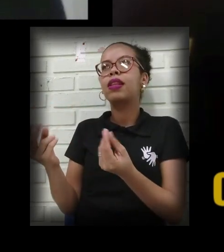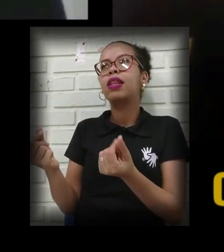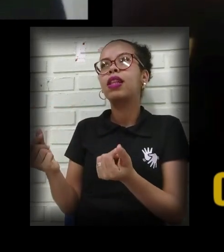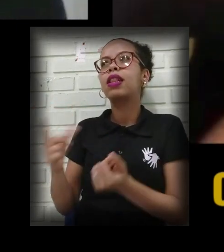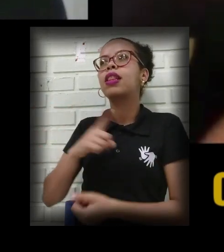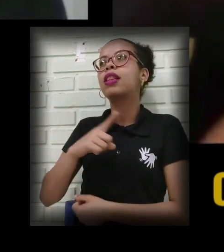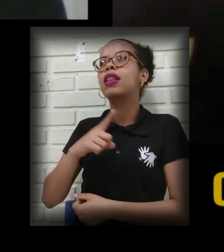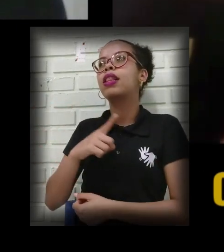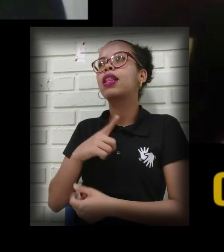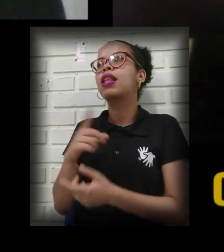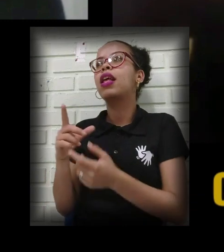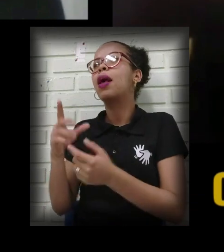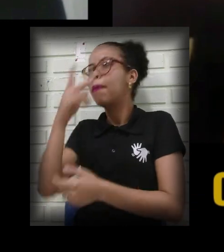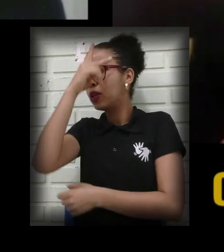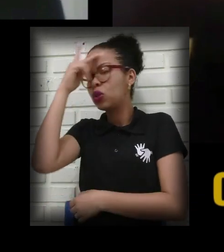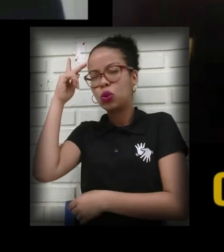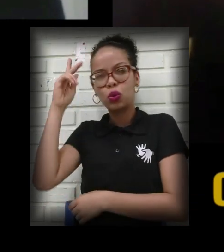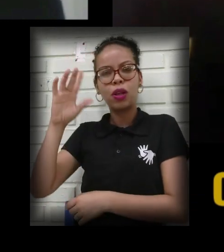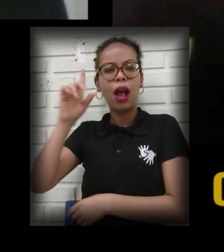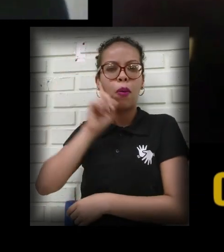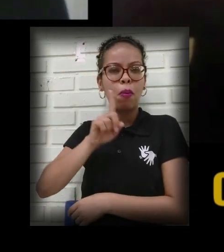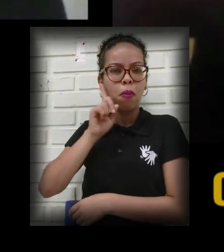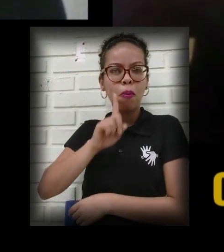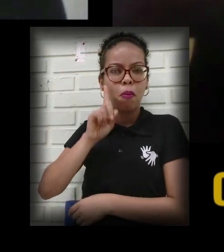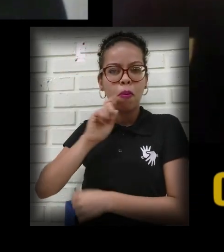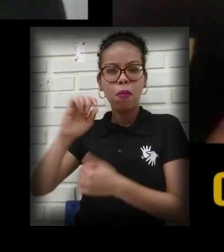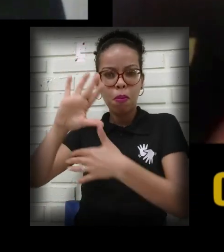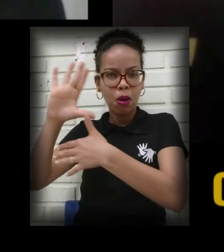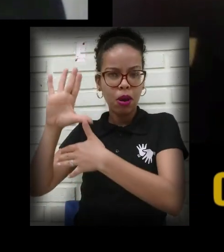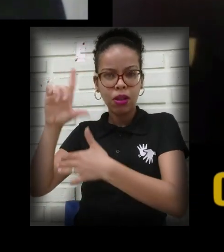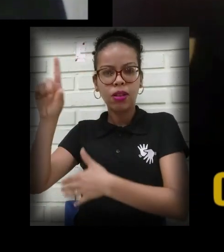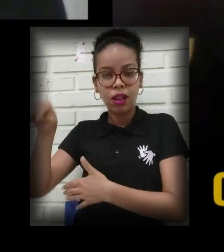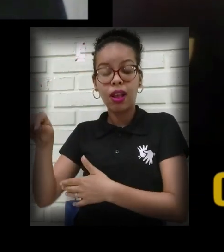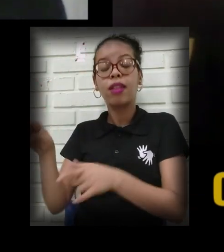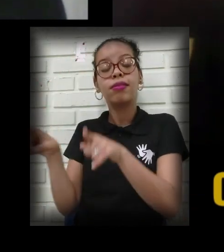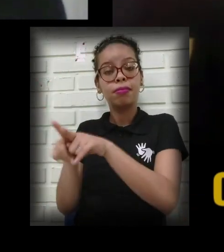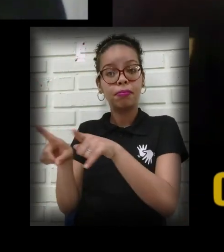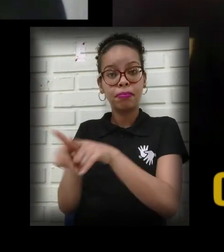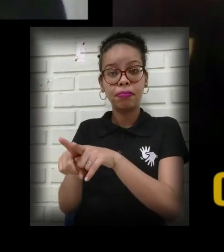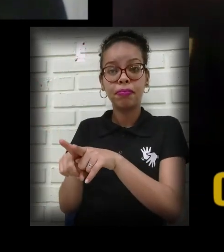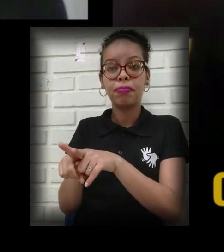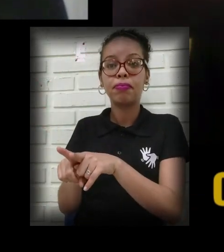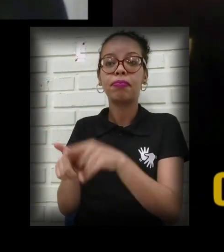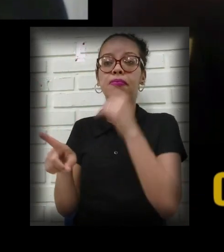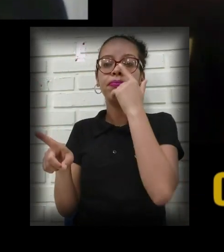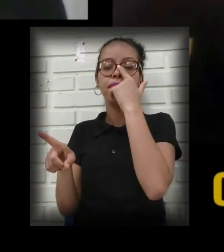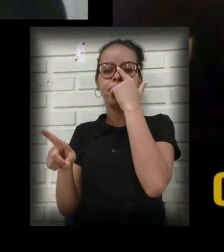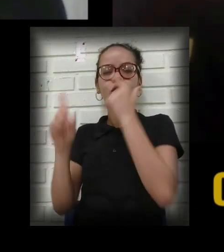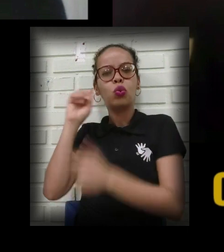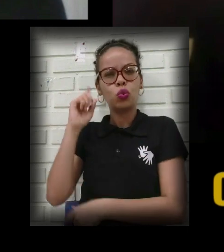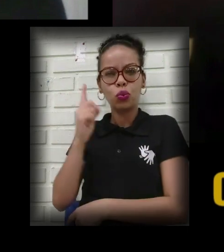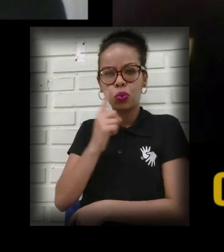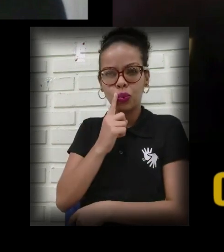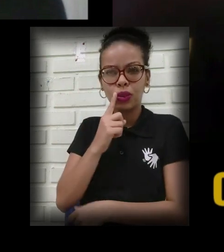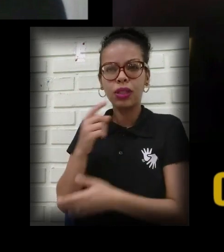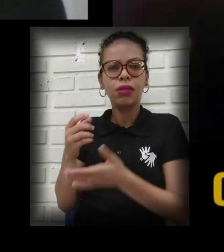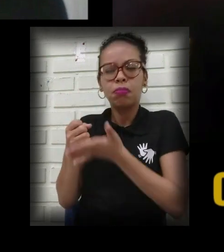quiropraxistas americanos. E a gente acabou atendendo alguns surdos também. E aí, a